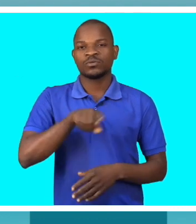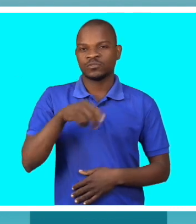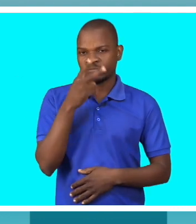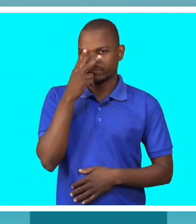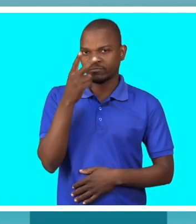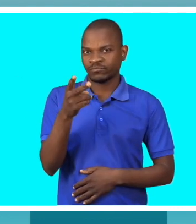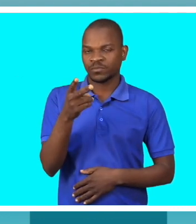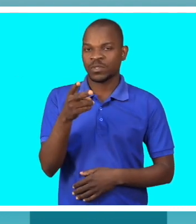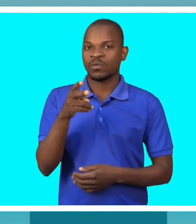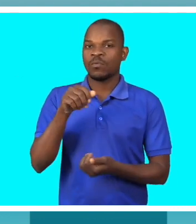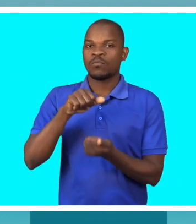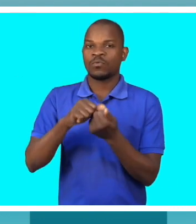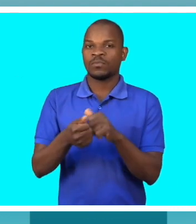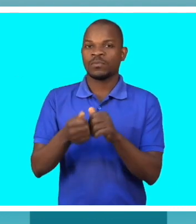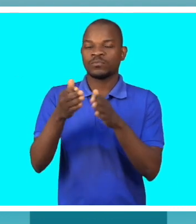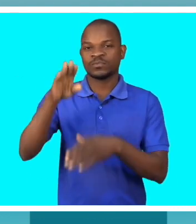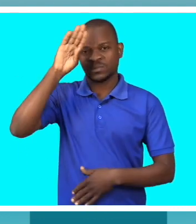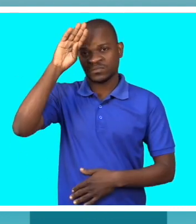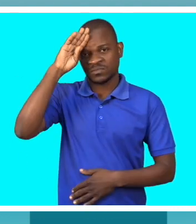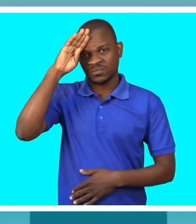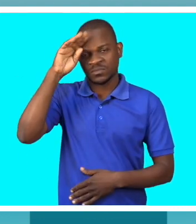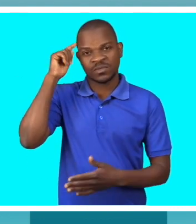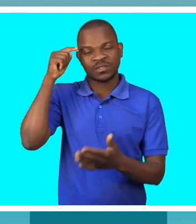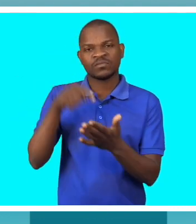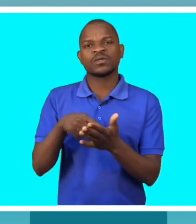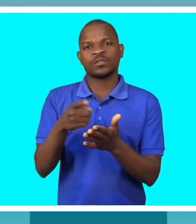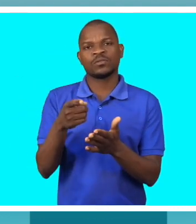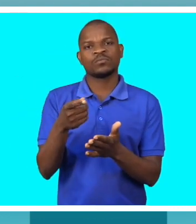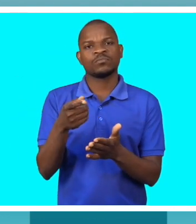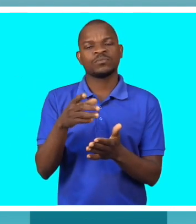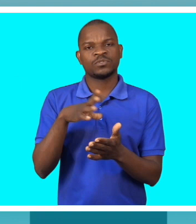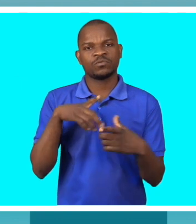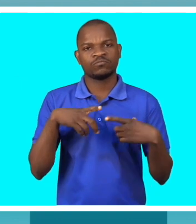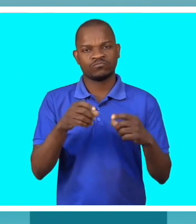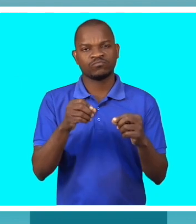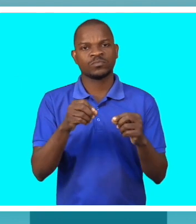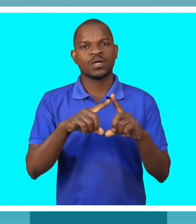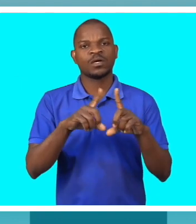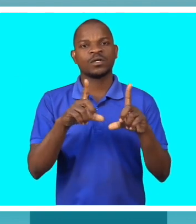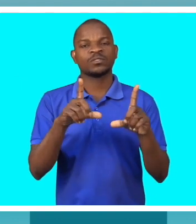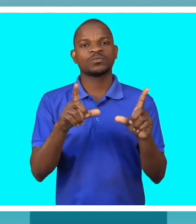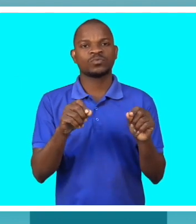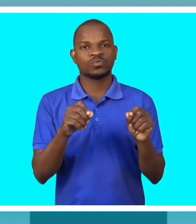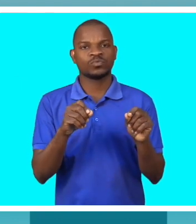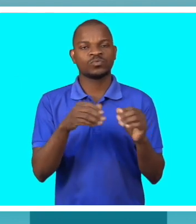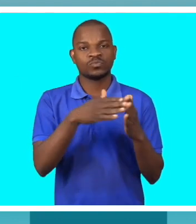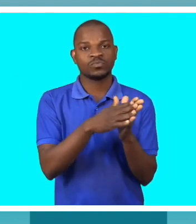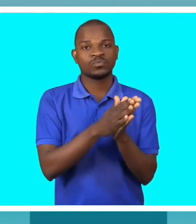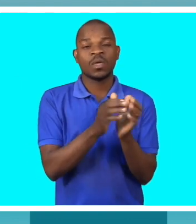medular, como sendo uma pessoa assexuada. Isso é um tabu, quer dizer, um erro muito grande que nós cometemos. E muitas vezes eles